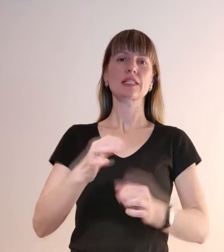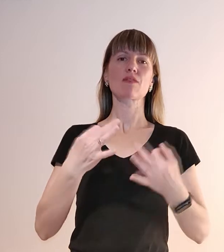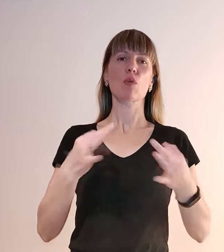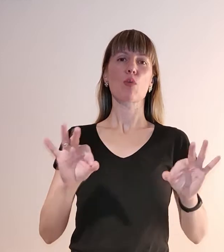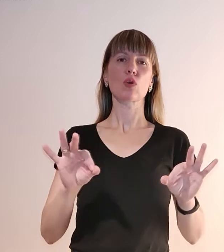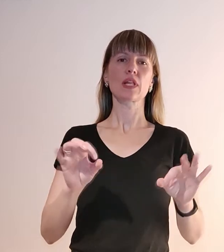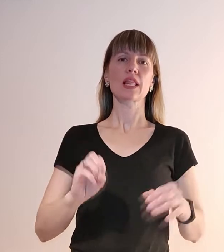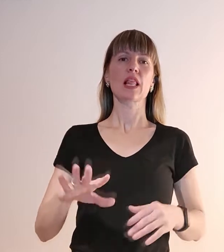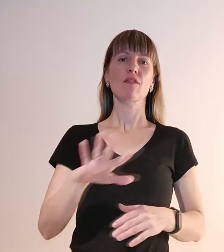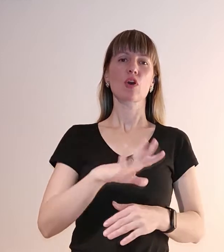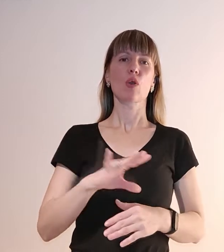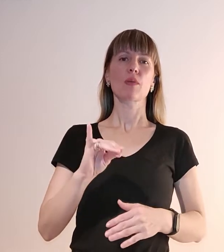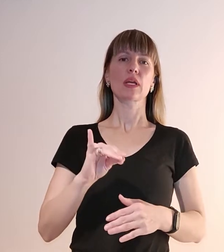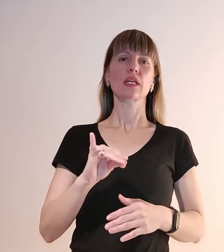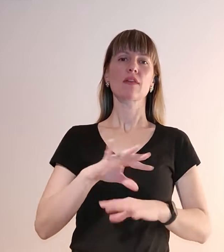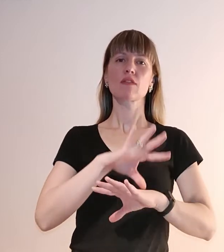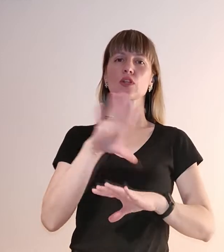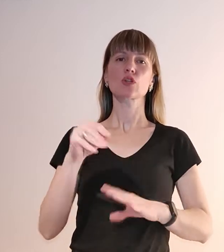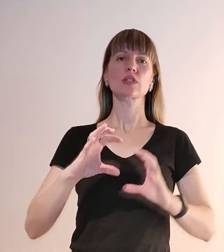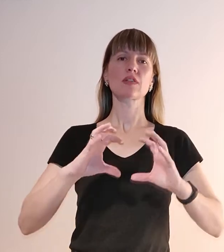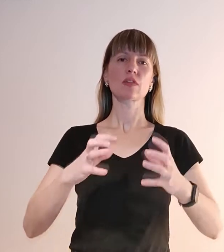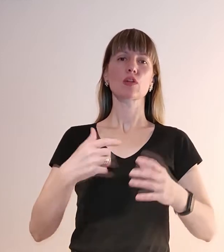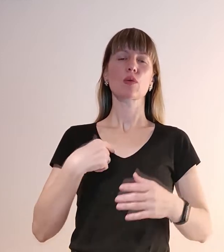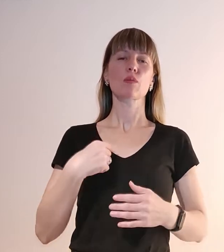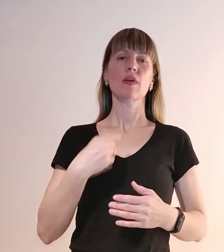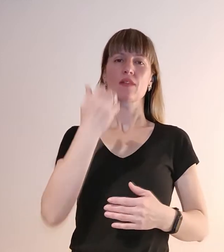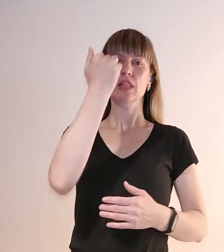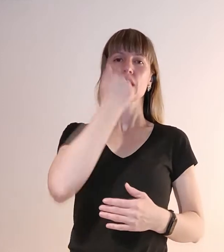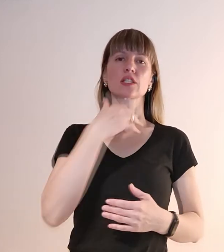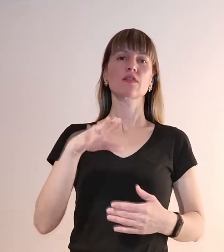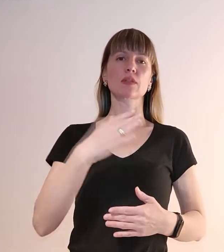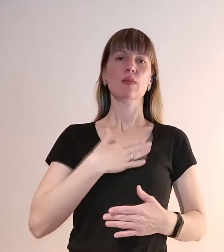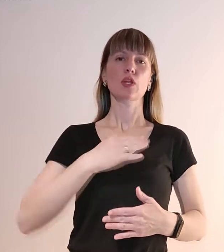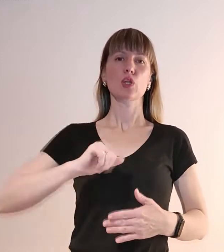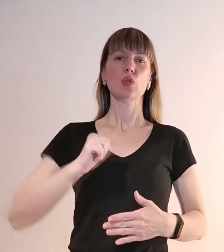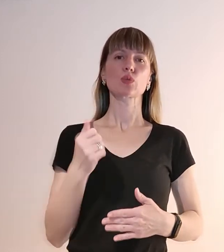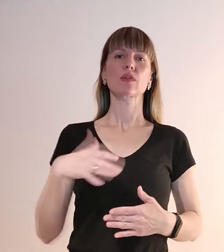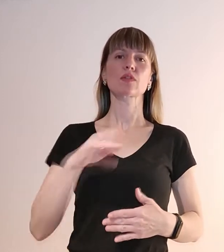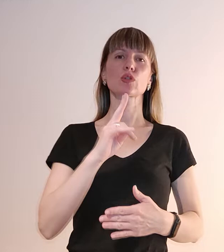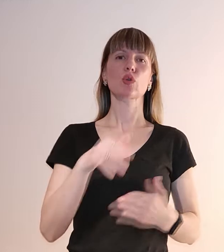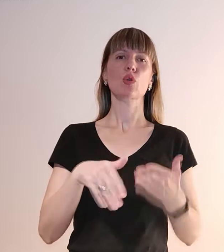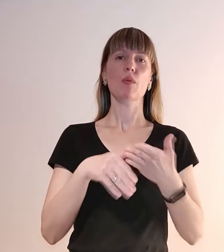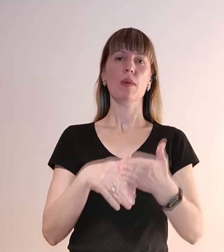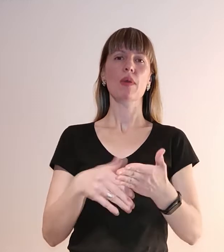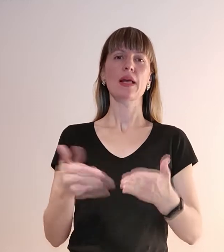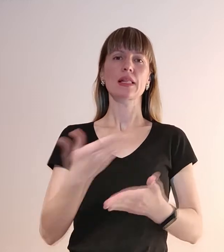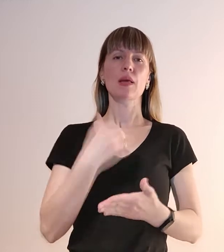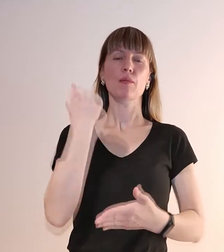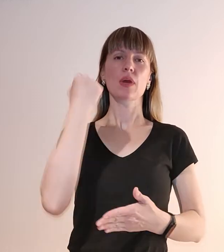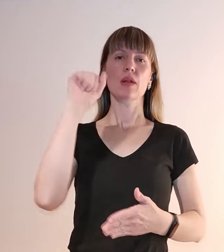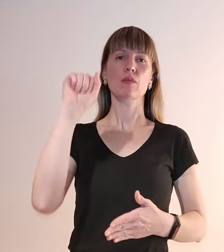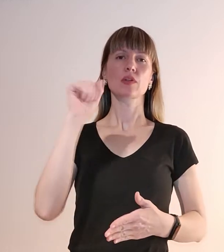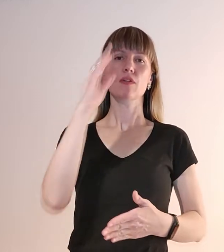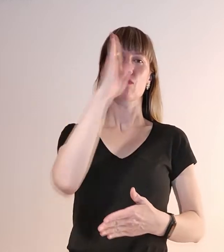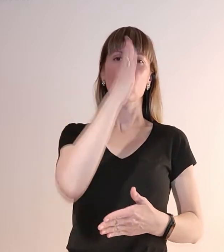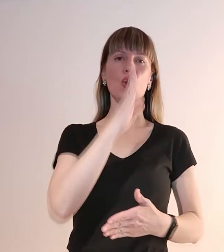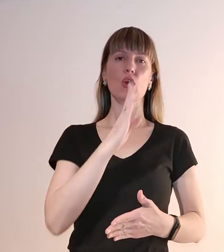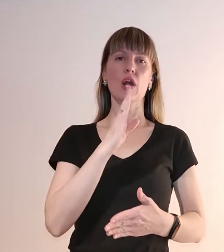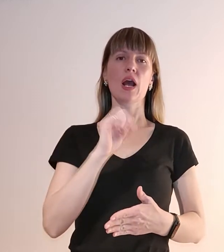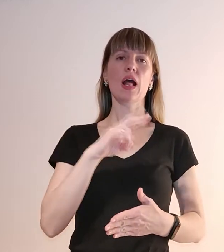Європи та свого світу. Ми щоро вдячні всім нашим друзям, всім, хто допомагає нам перемогти ворога. Але цього